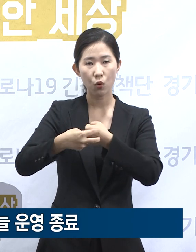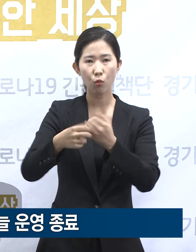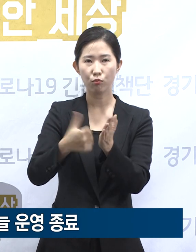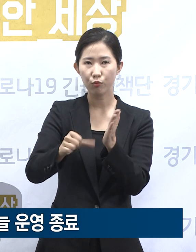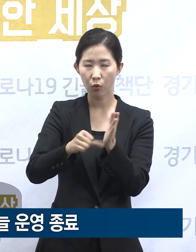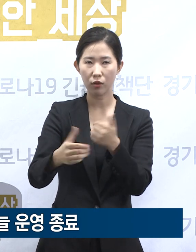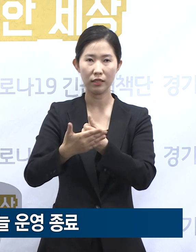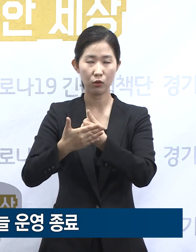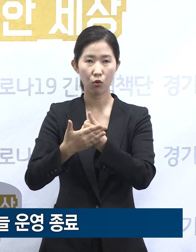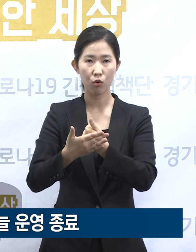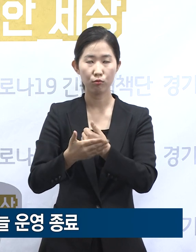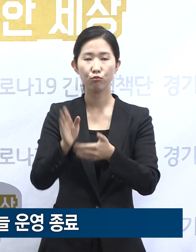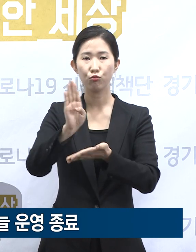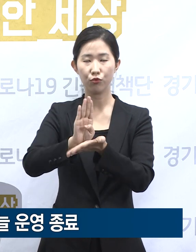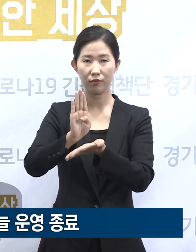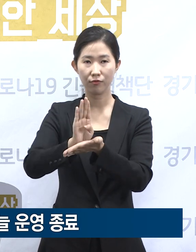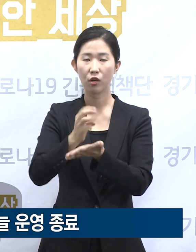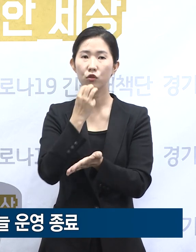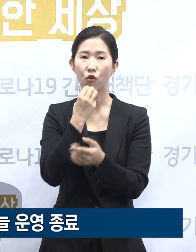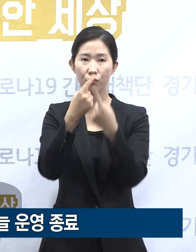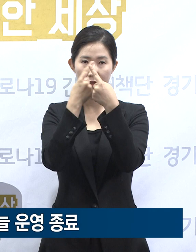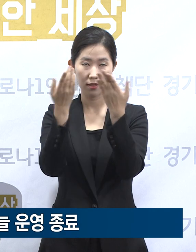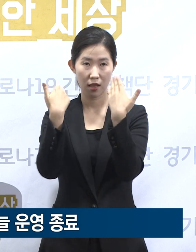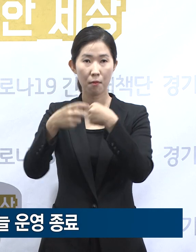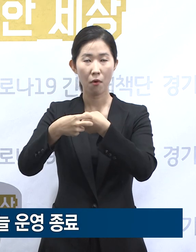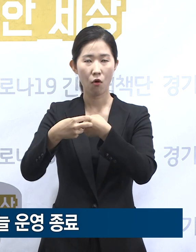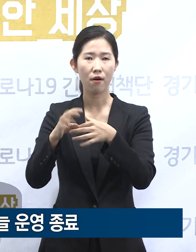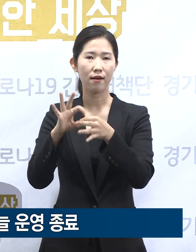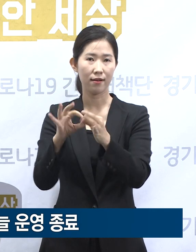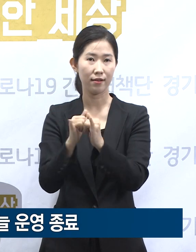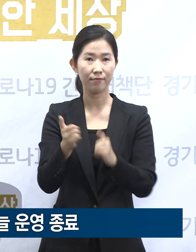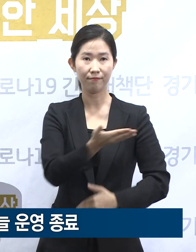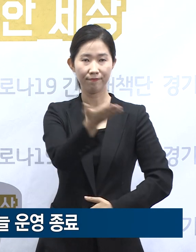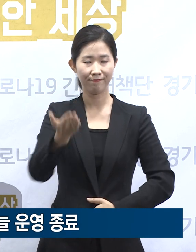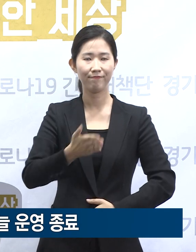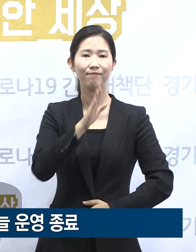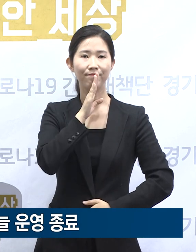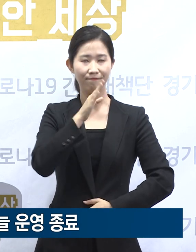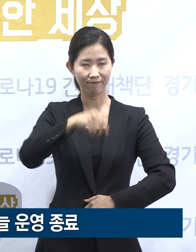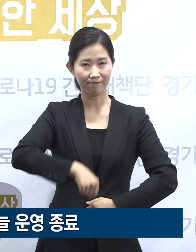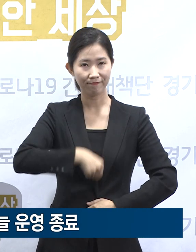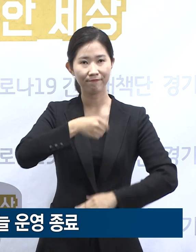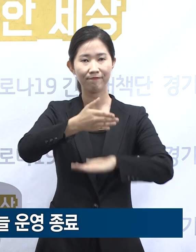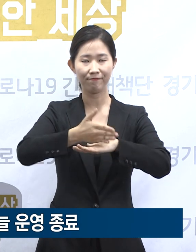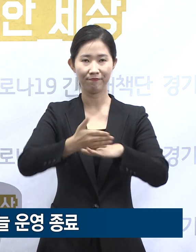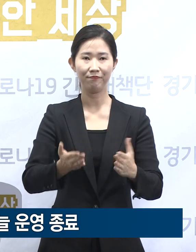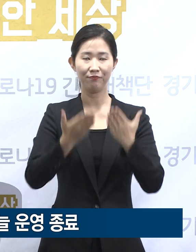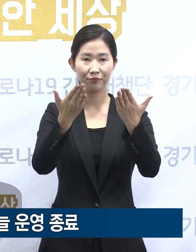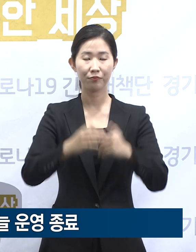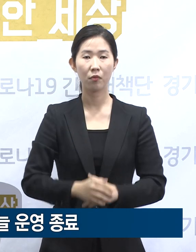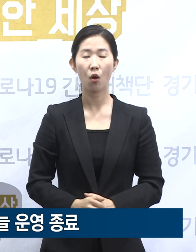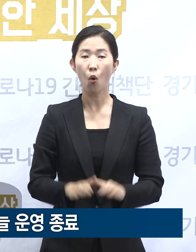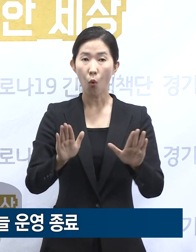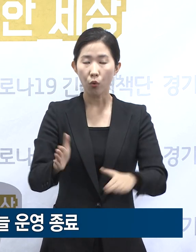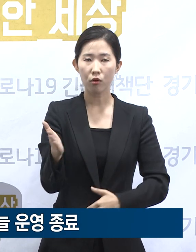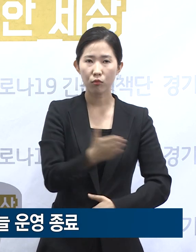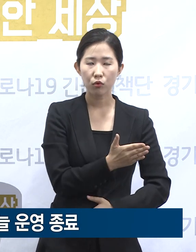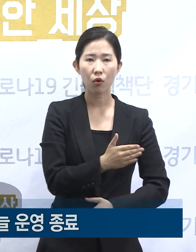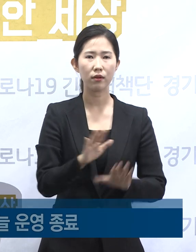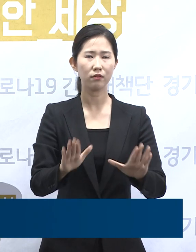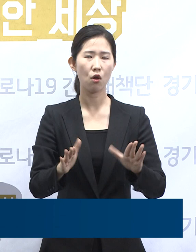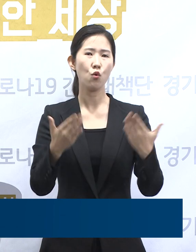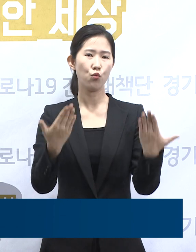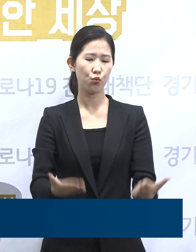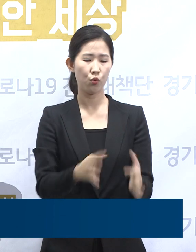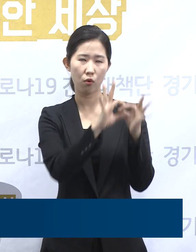분당 서울대병원 관계자 여러분께 진심으로 감사드립니다. 오늘부터 시작되는 황금연휴 기간 동안 물리적